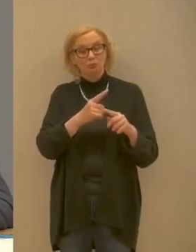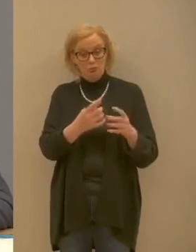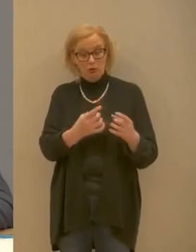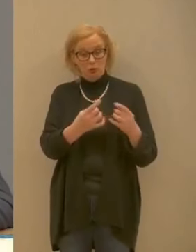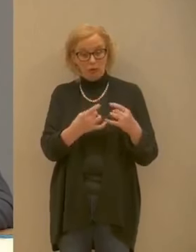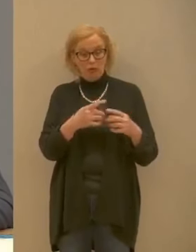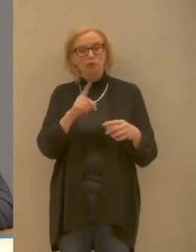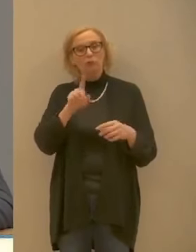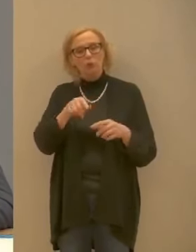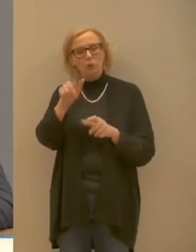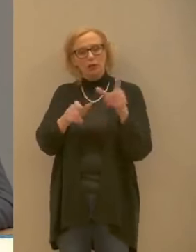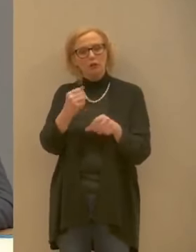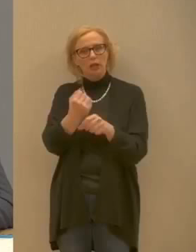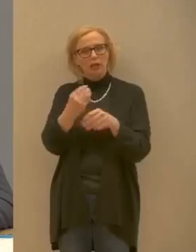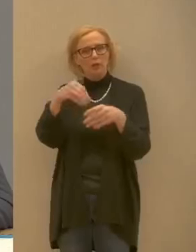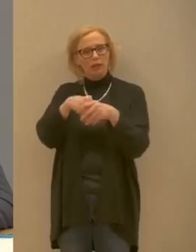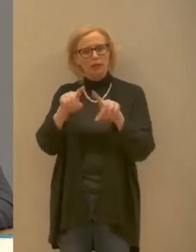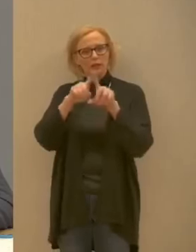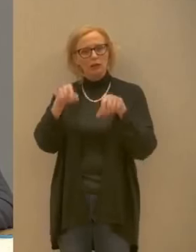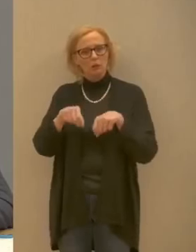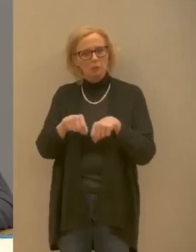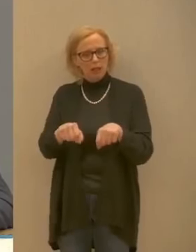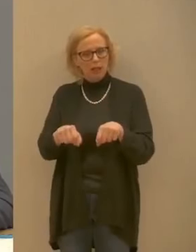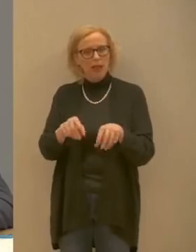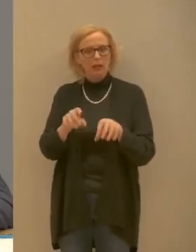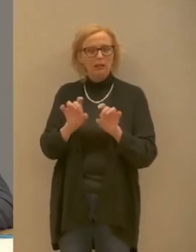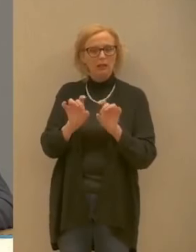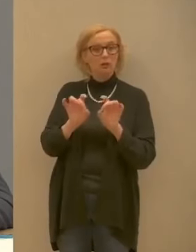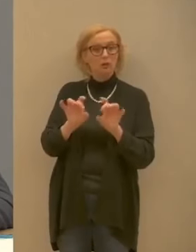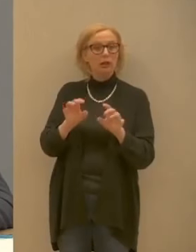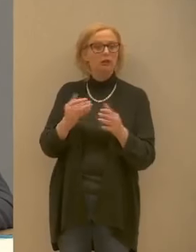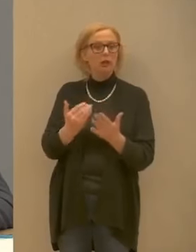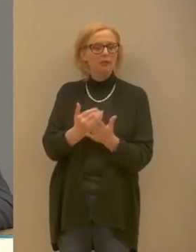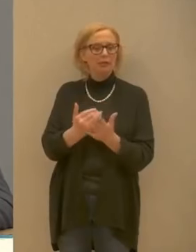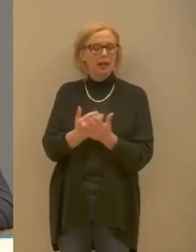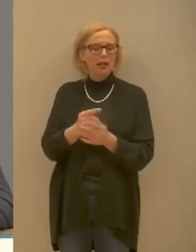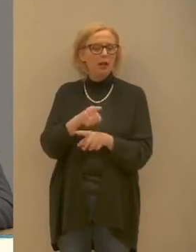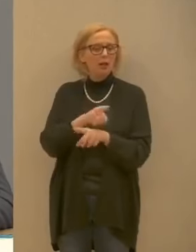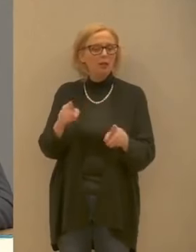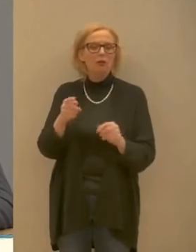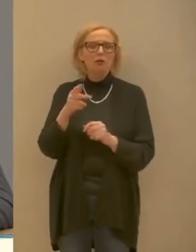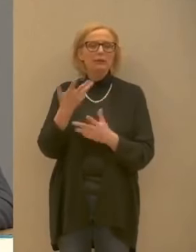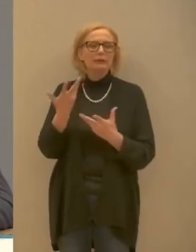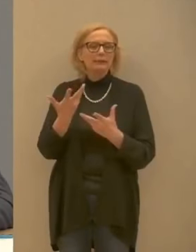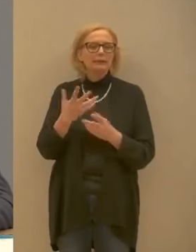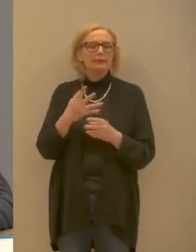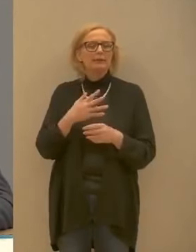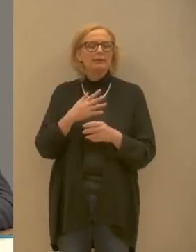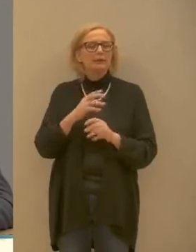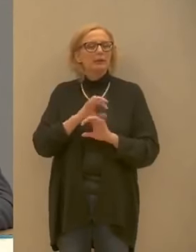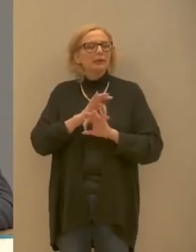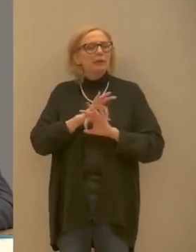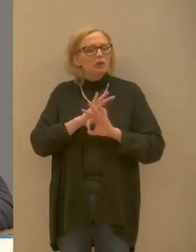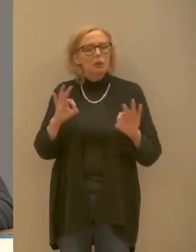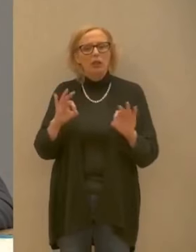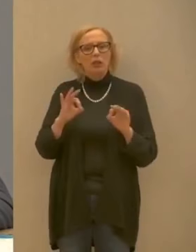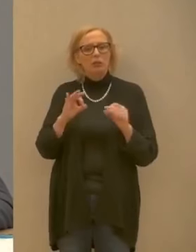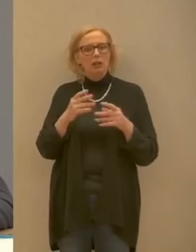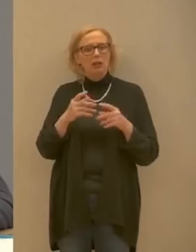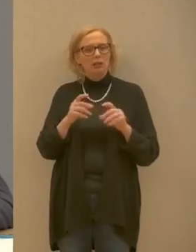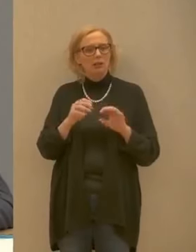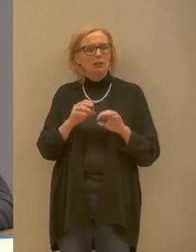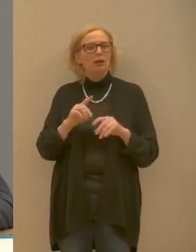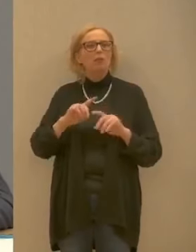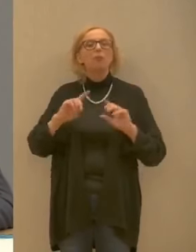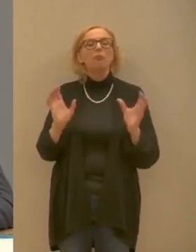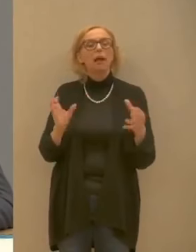'interno dei supermercati e che danno il loro spirito di comunità, lo mettono a disposizione di noi tutti. Quindi non dobbiamo